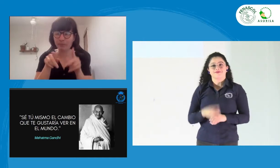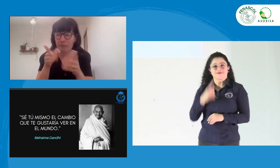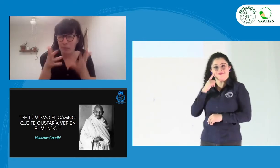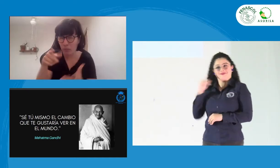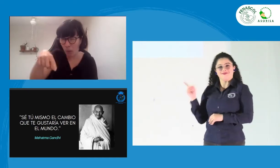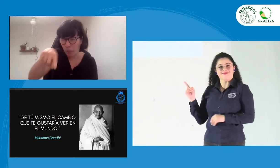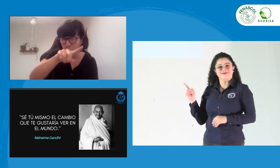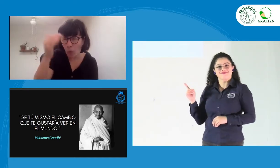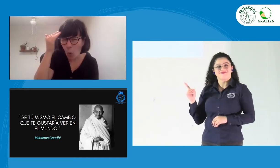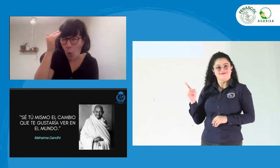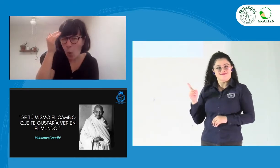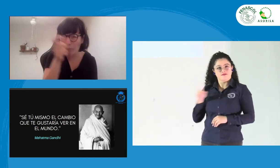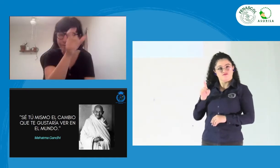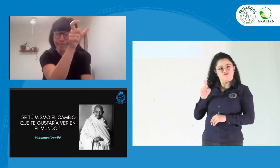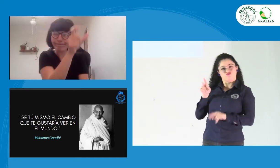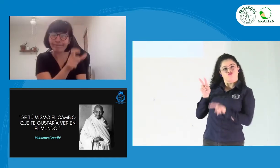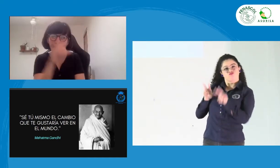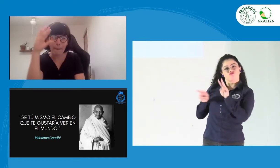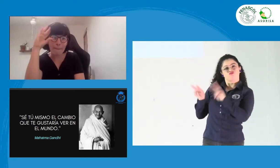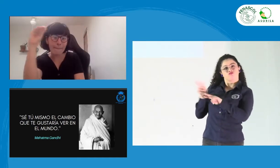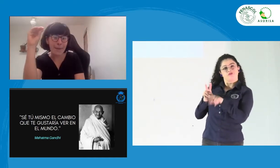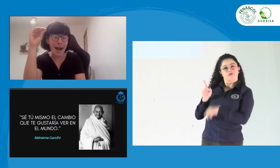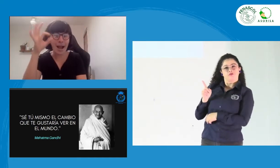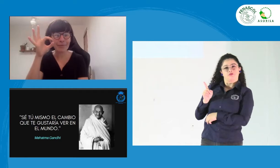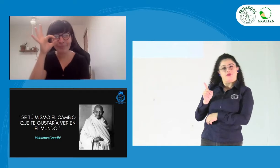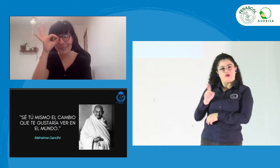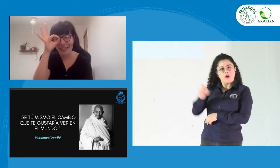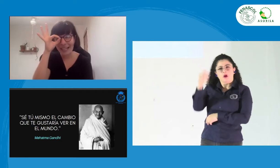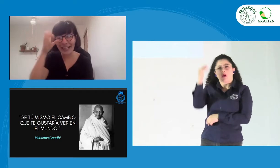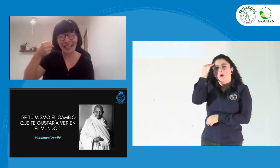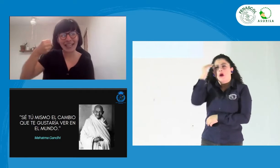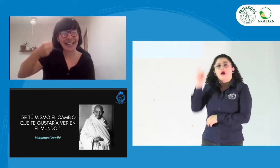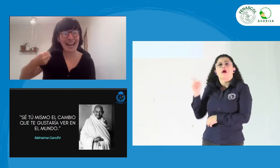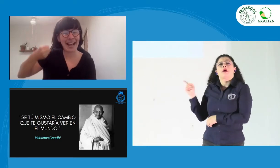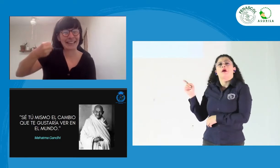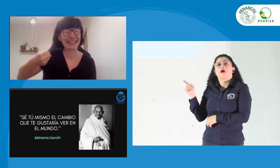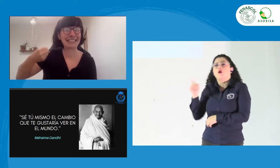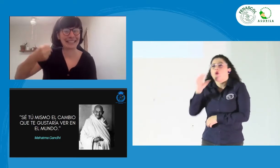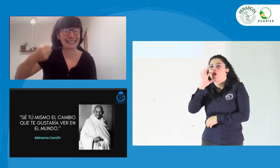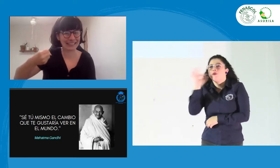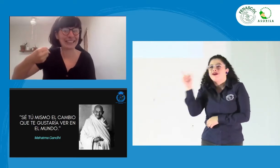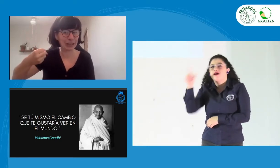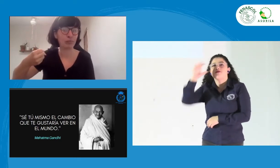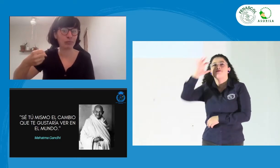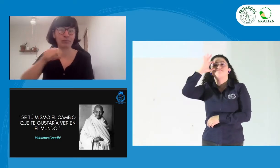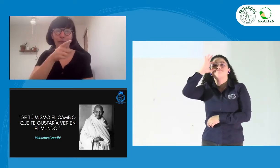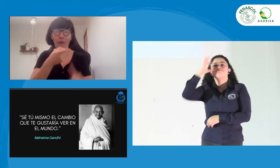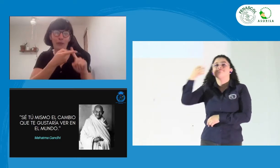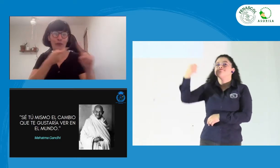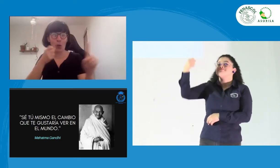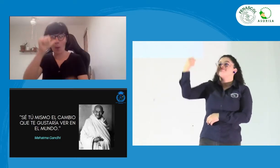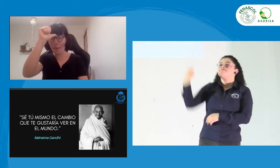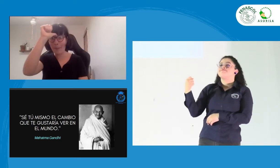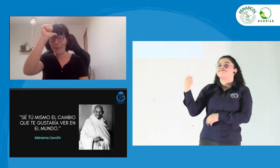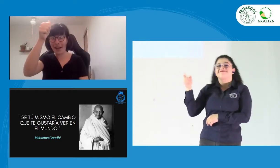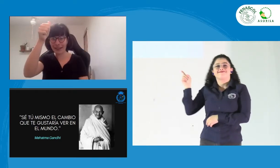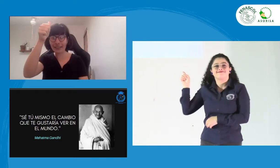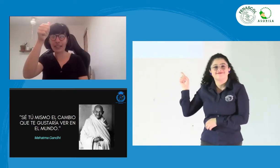Aquí en la fotografía, probablemente ustedes conocen quién es este hombre. Él es Mahatma Gandhi, una